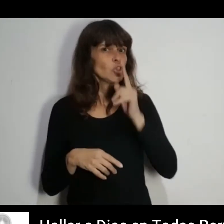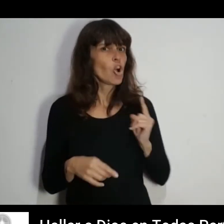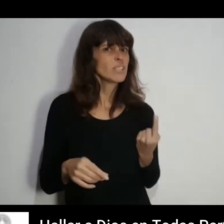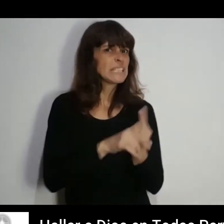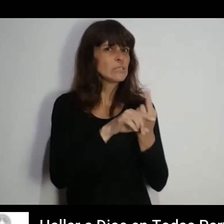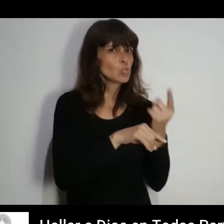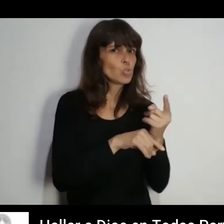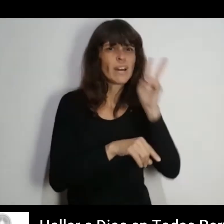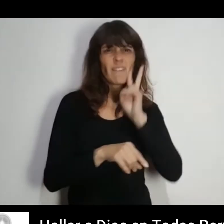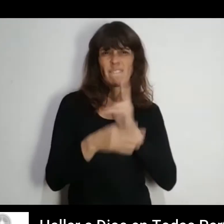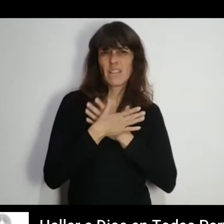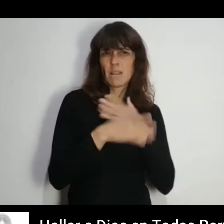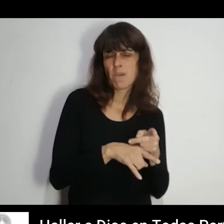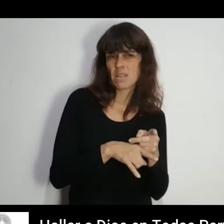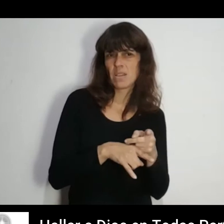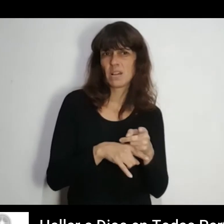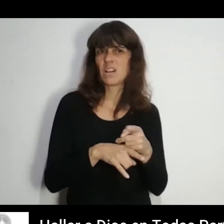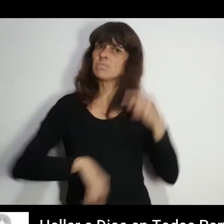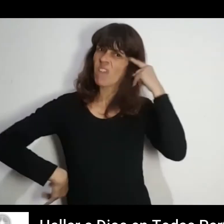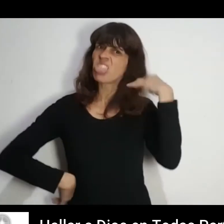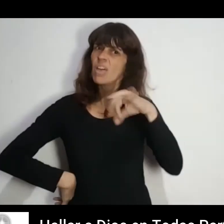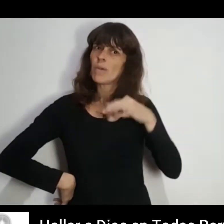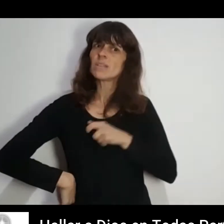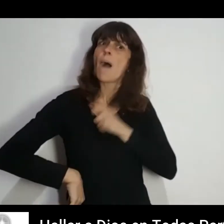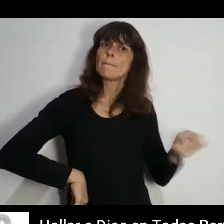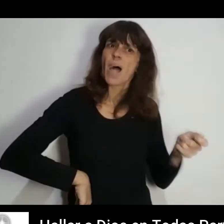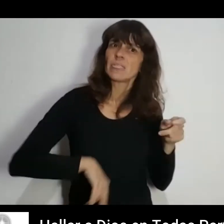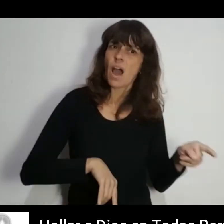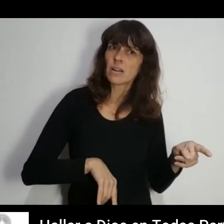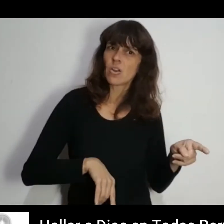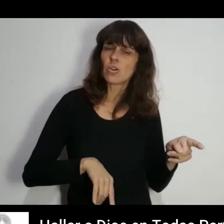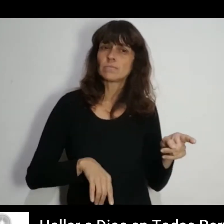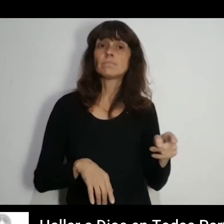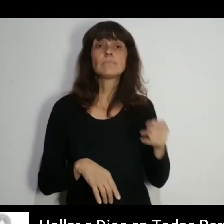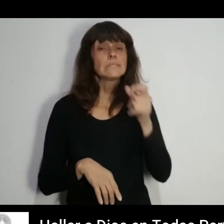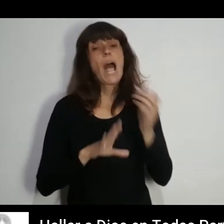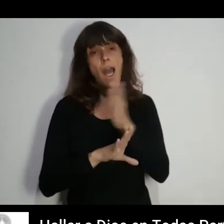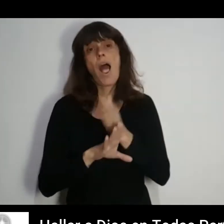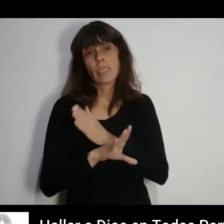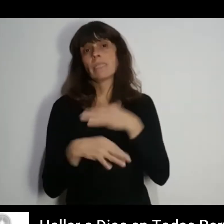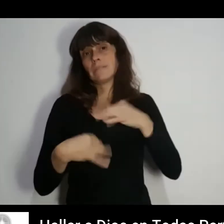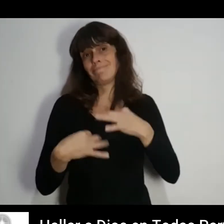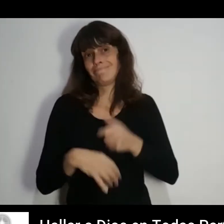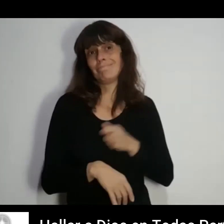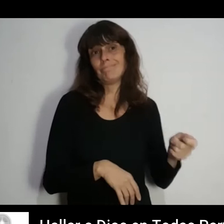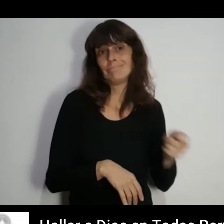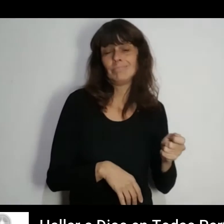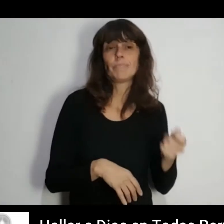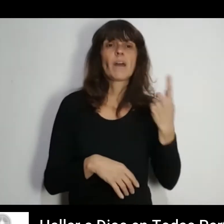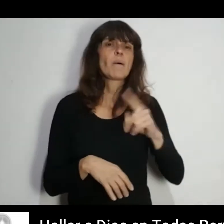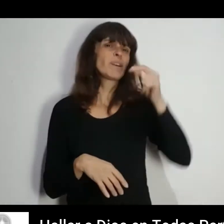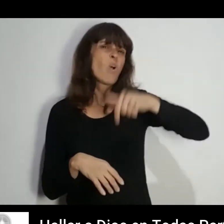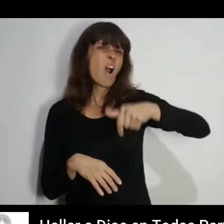Creía que había insultado a María ¿No debería matarlo con mi daga? Ciertamente lo habría hecho antes